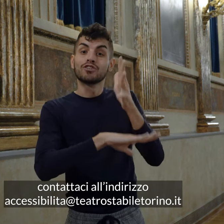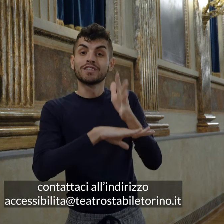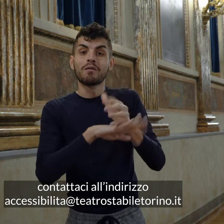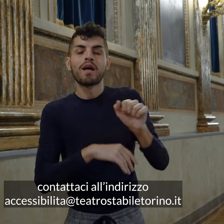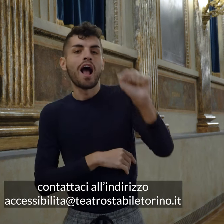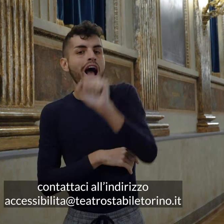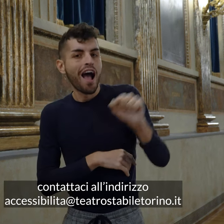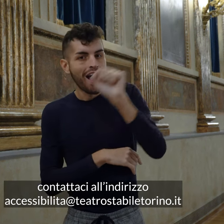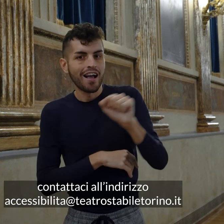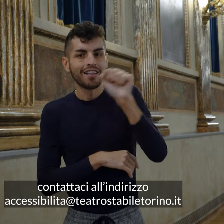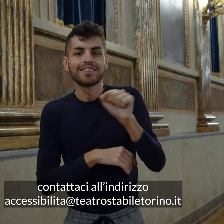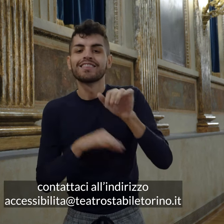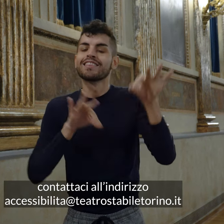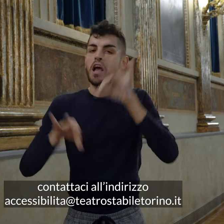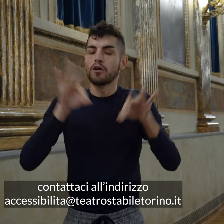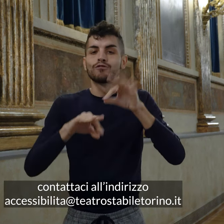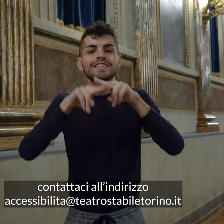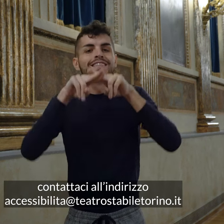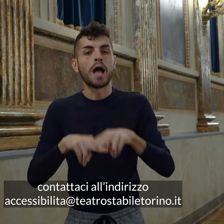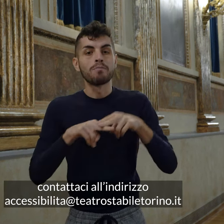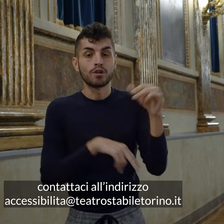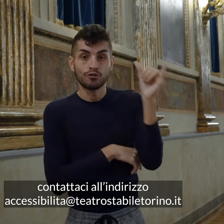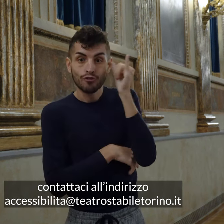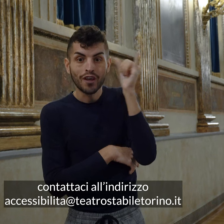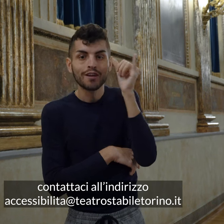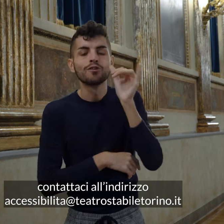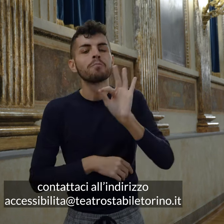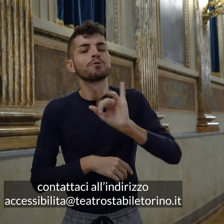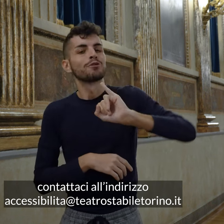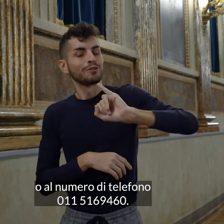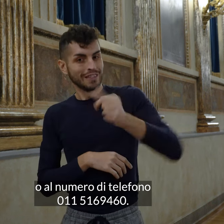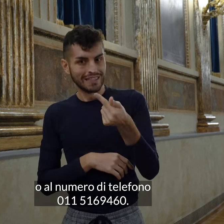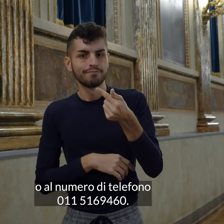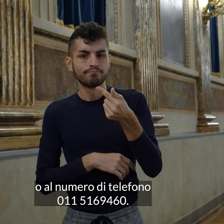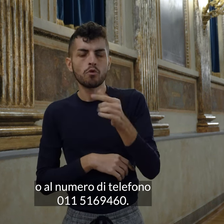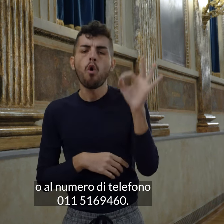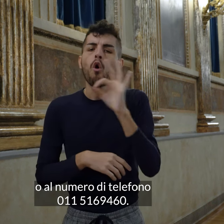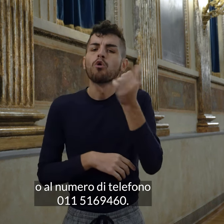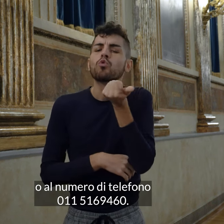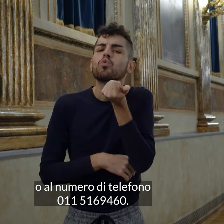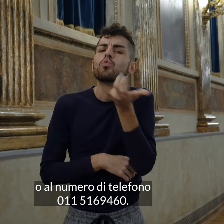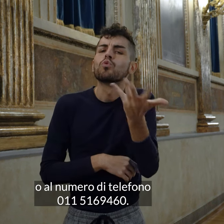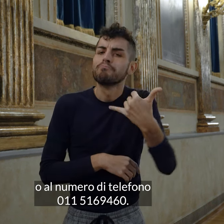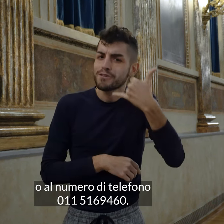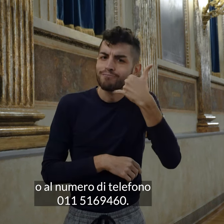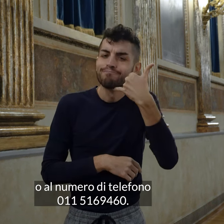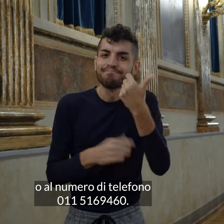'indirizzo accessibilità-teatrostabile-torino.it o al numero di telefono 011